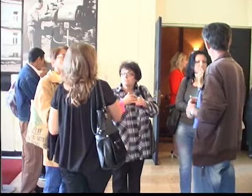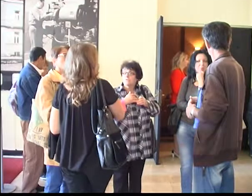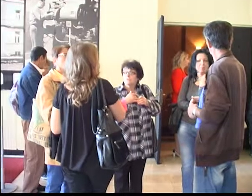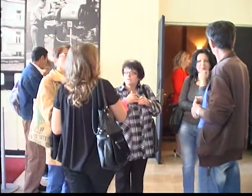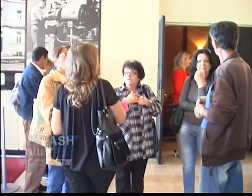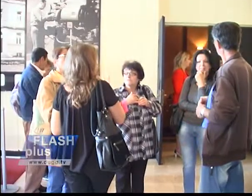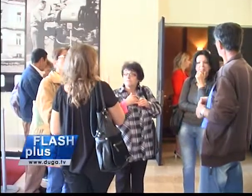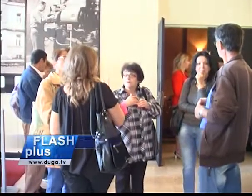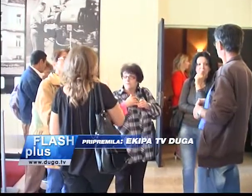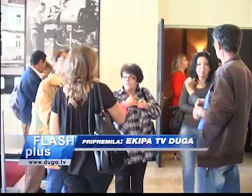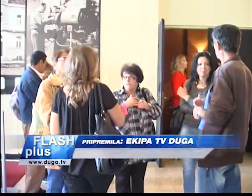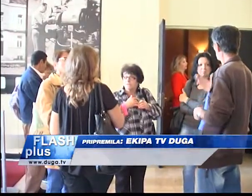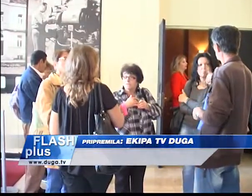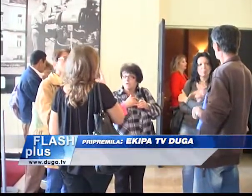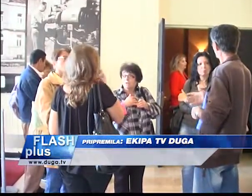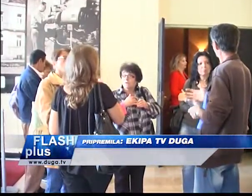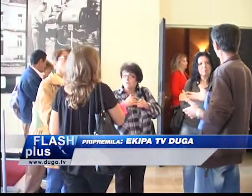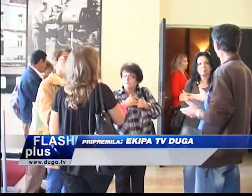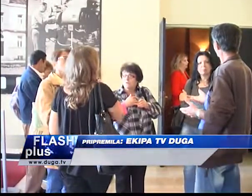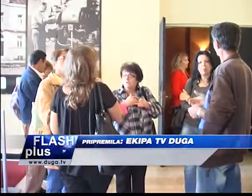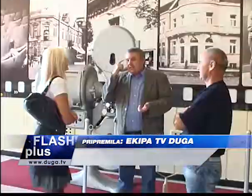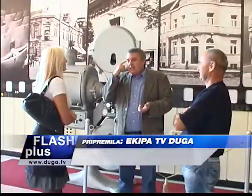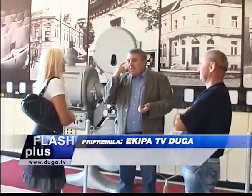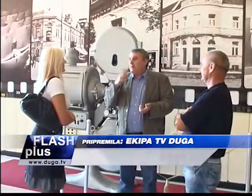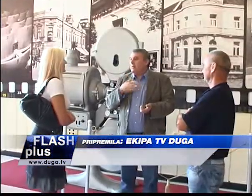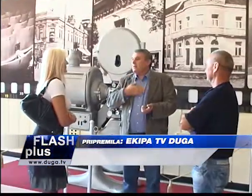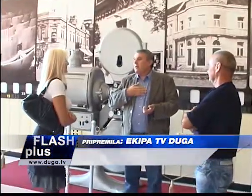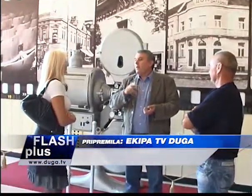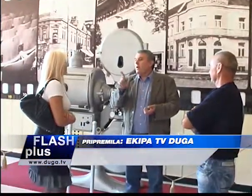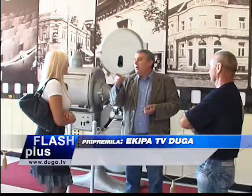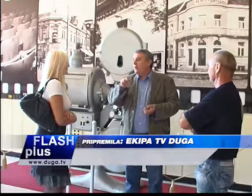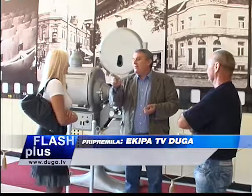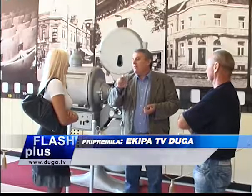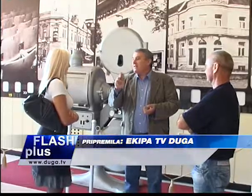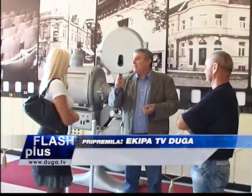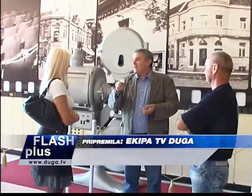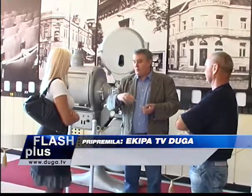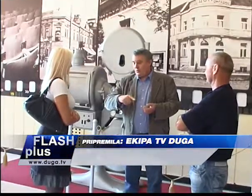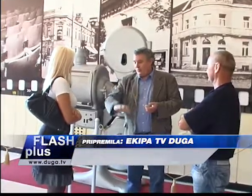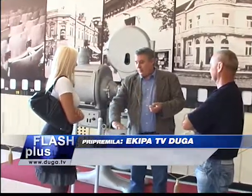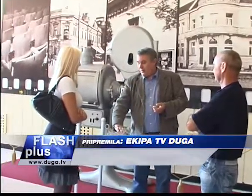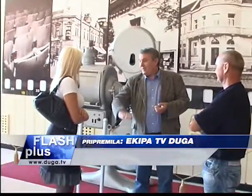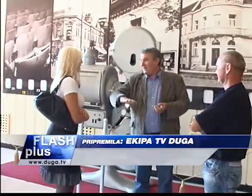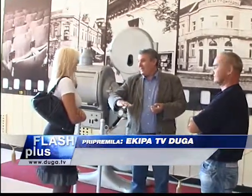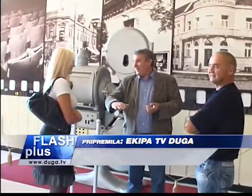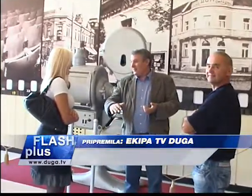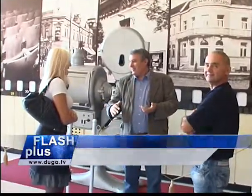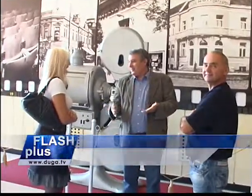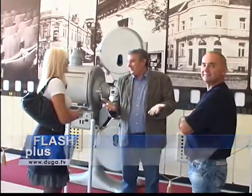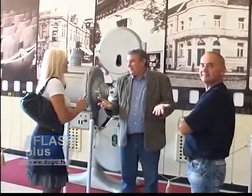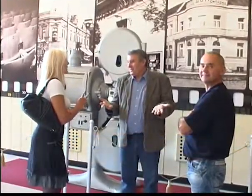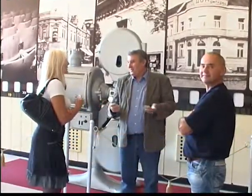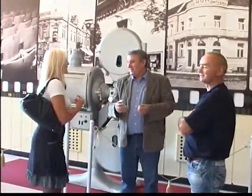Pod pokraviteljstvom Ministarstva za rad za pošljavanje boračka i socijalna pitanja Republike Srbije, sektora za zaštitu osoba sa